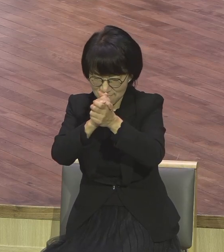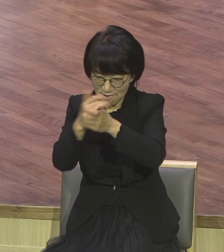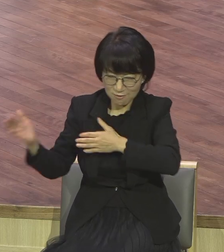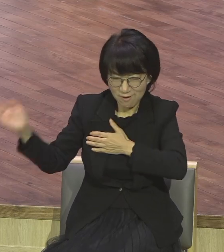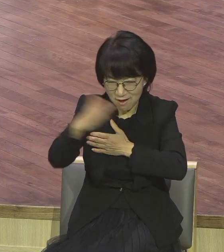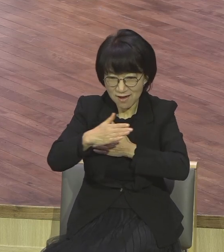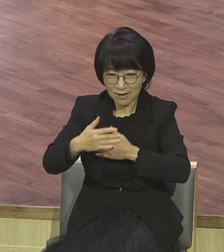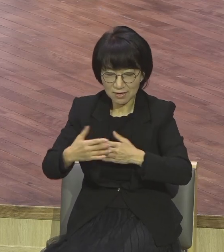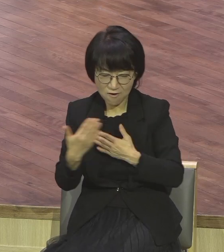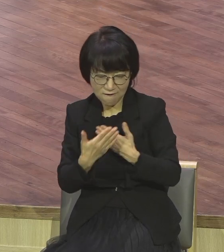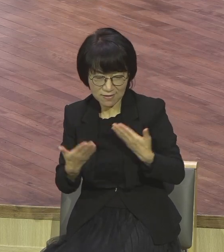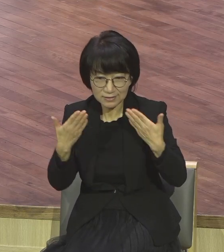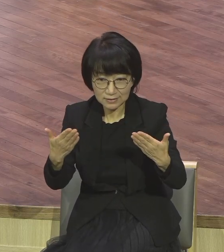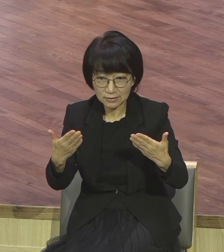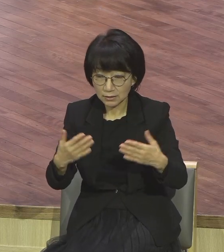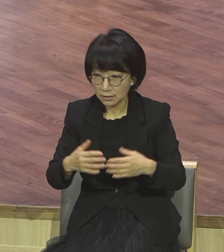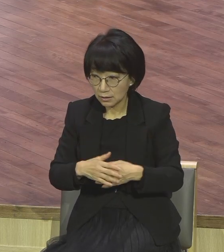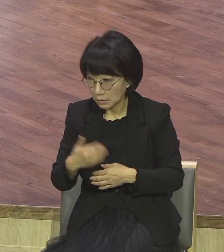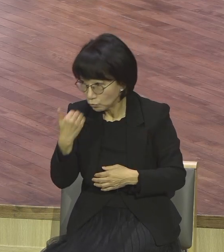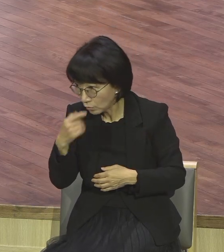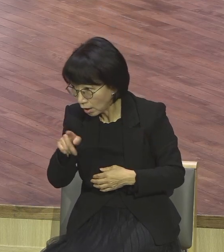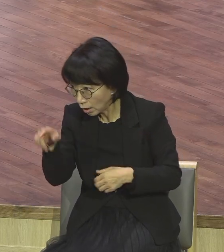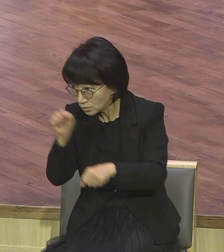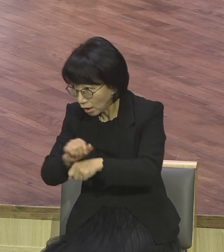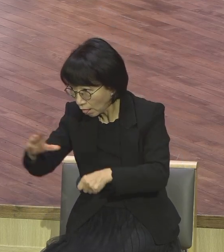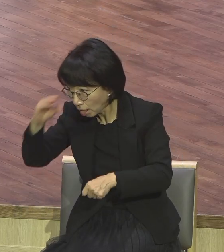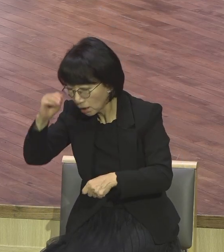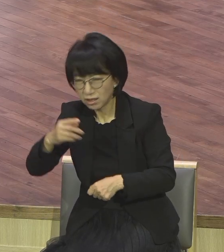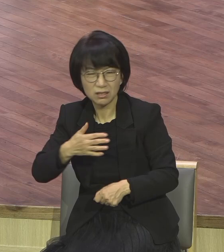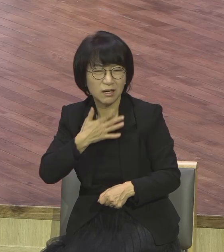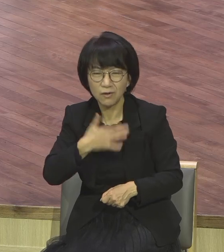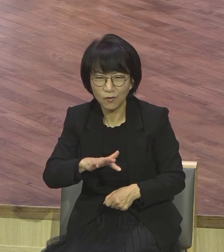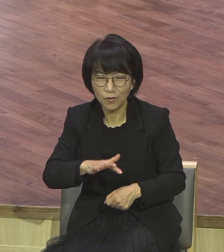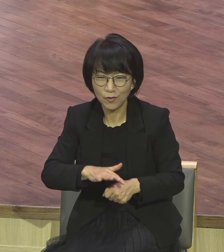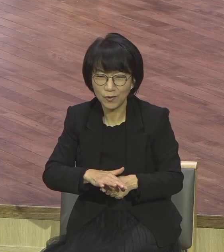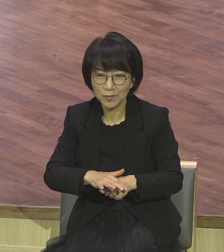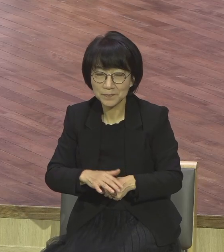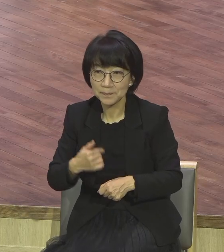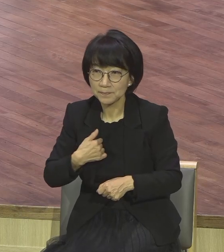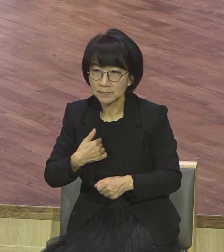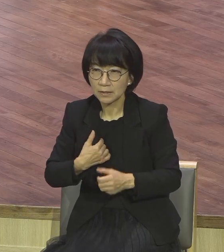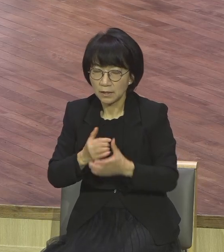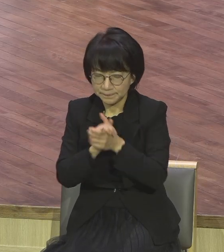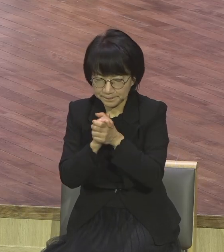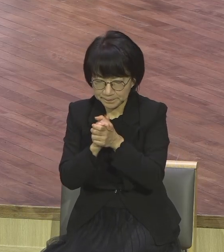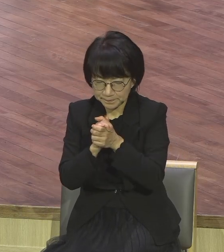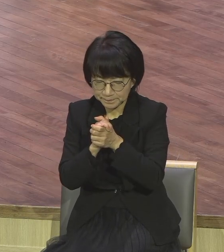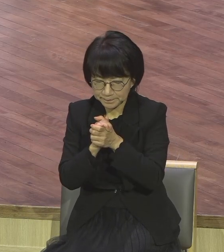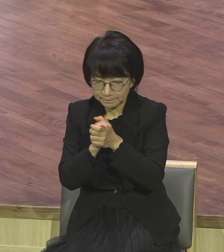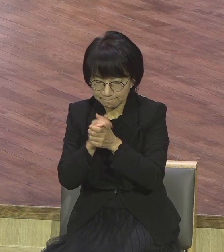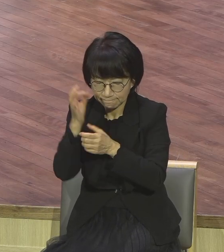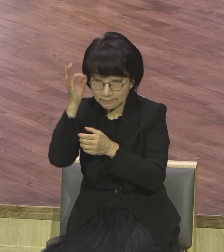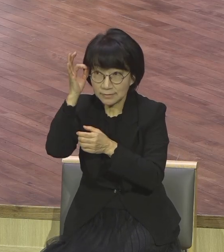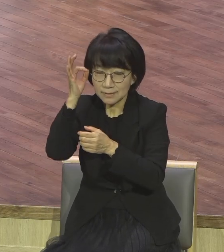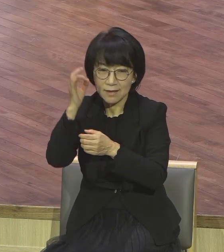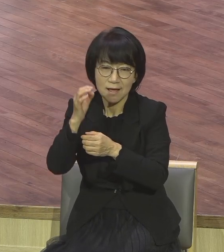헌신운동 누구 본받아 그냥 감동 오는 대로 그냥 감동 오는 대로 단순하지요 그냥